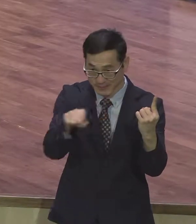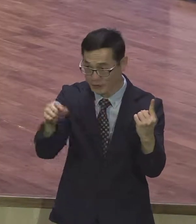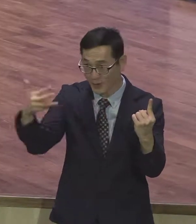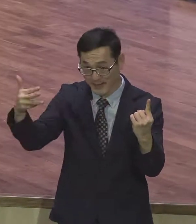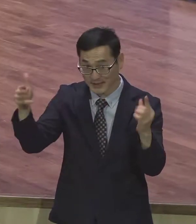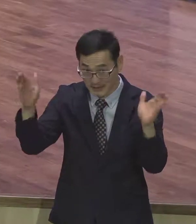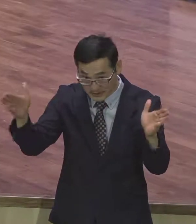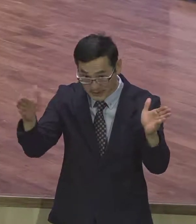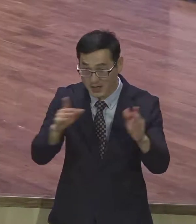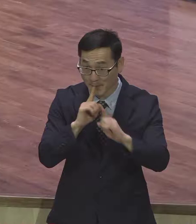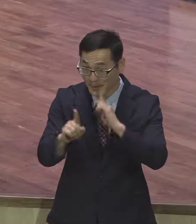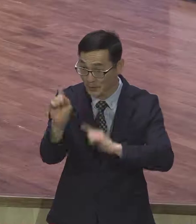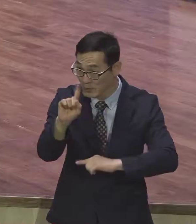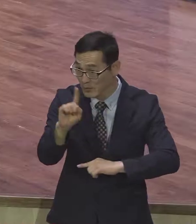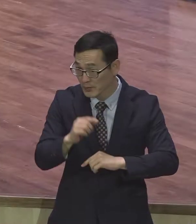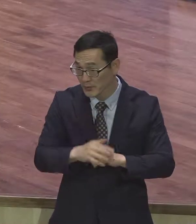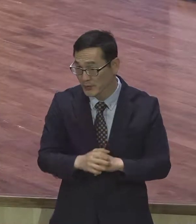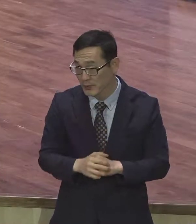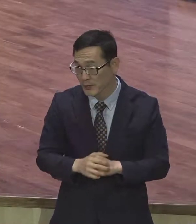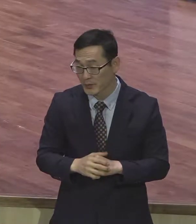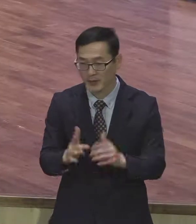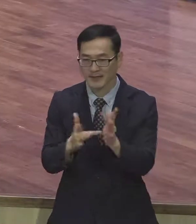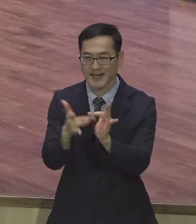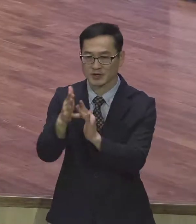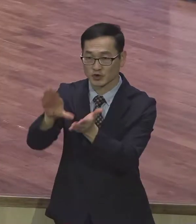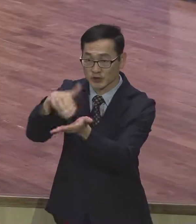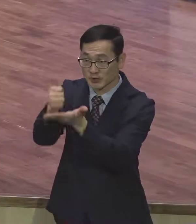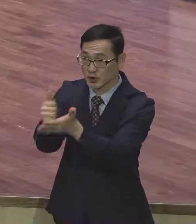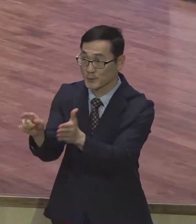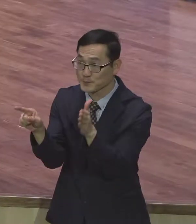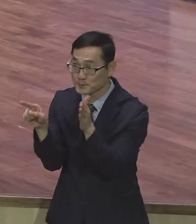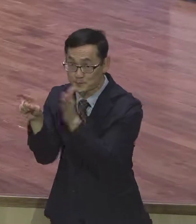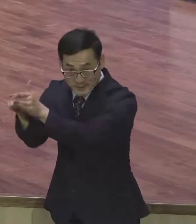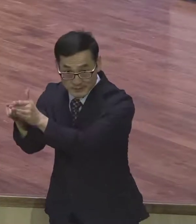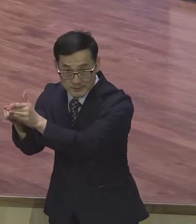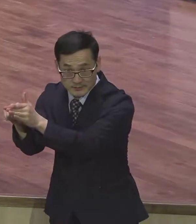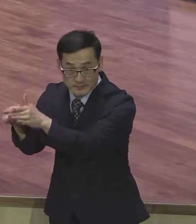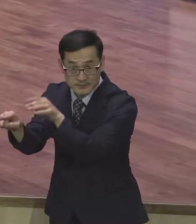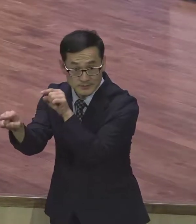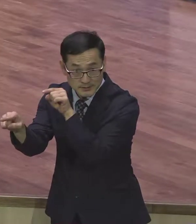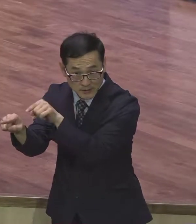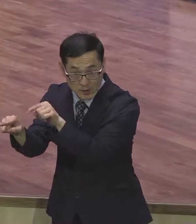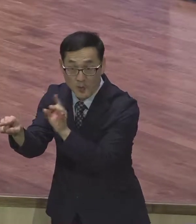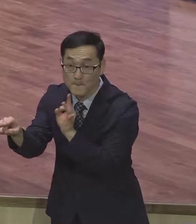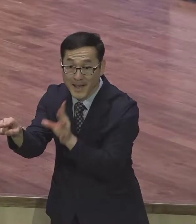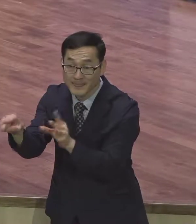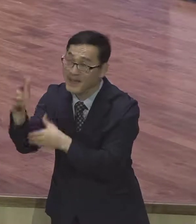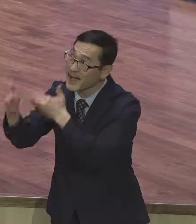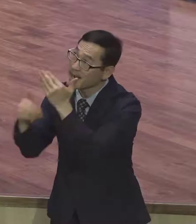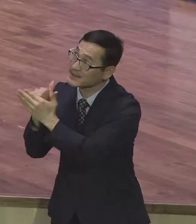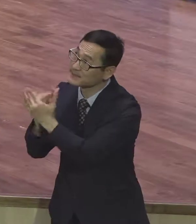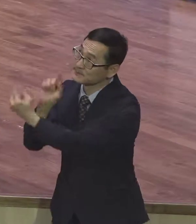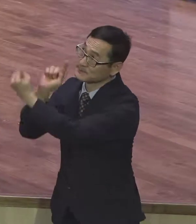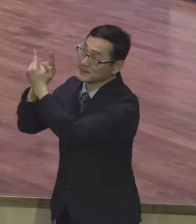예수, 그리스도를 믿는 믿음으로만 하나님과의 바른 관계가 된다고 했어요.